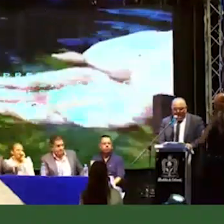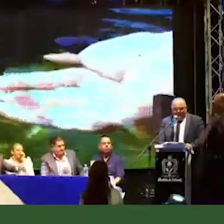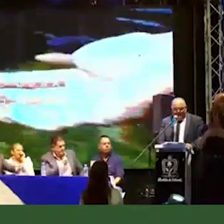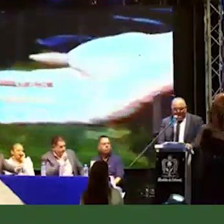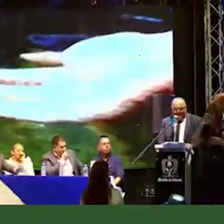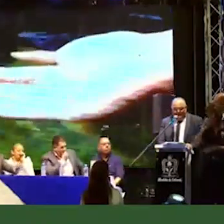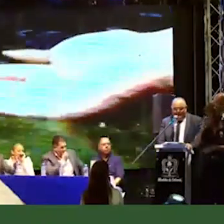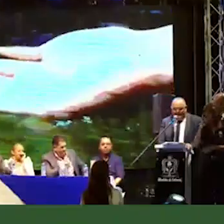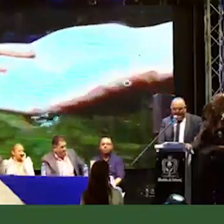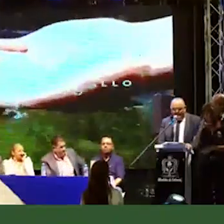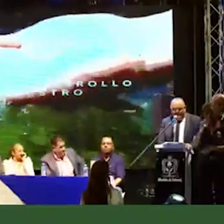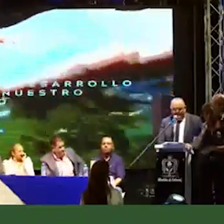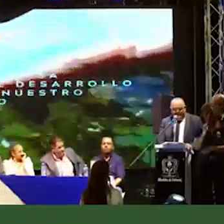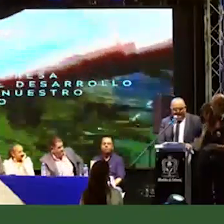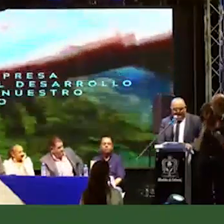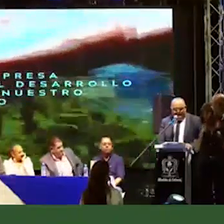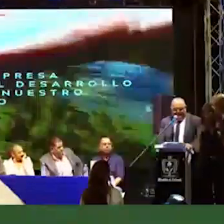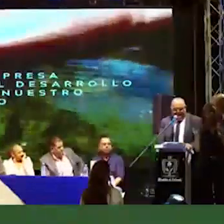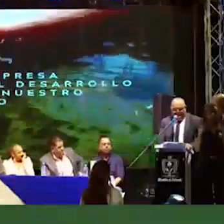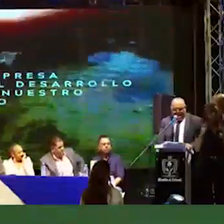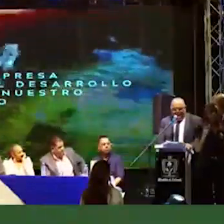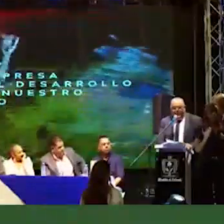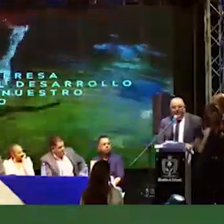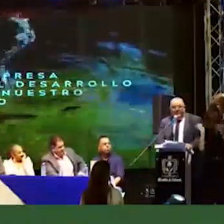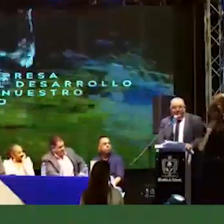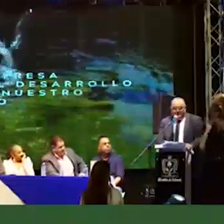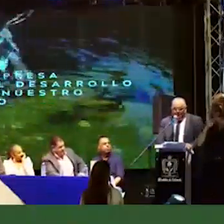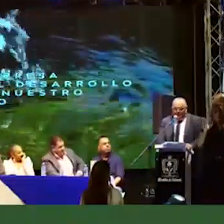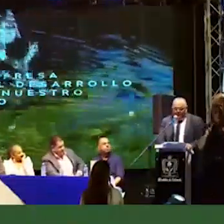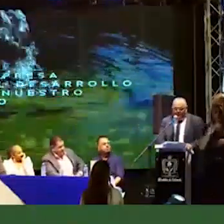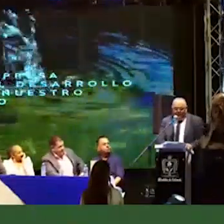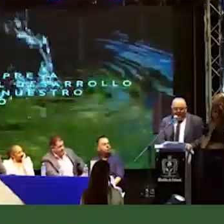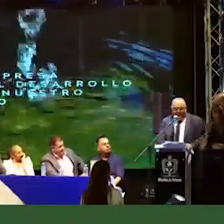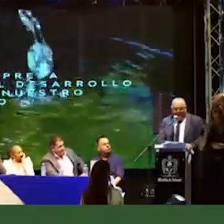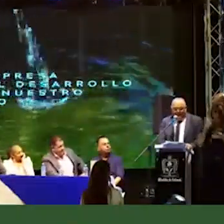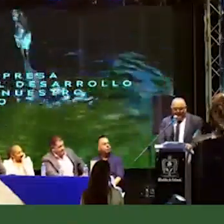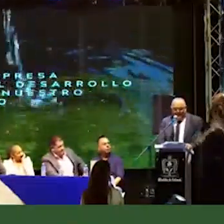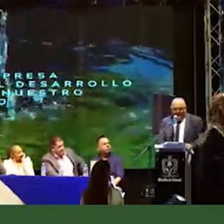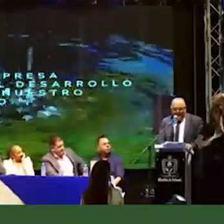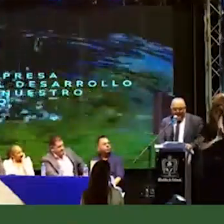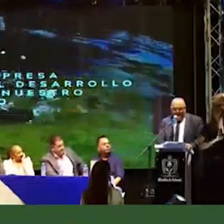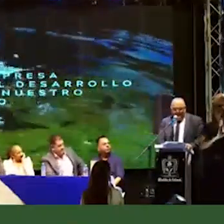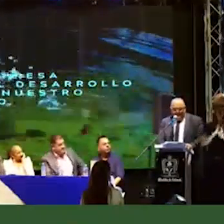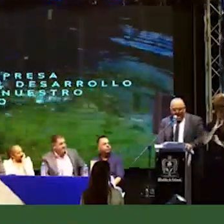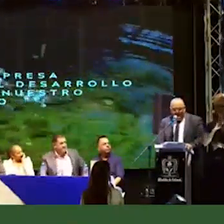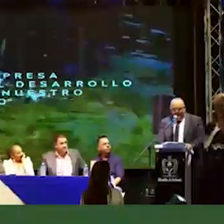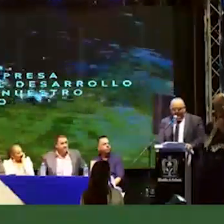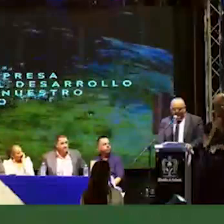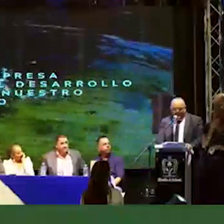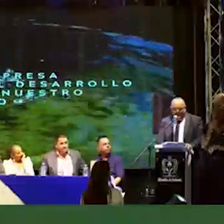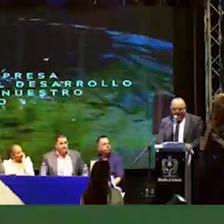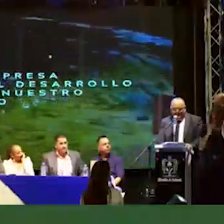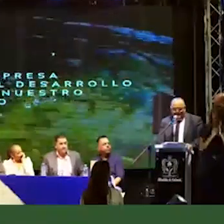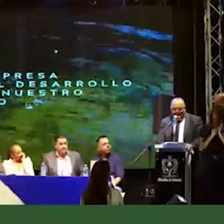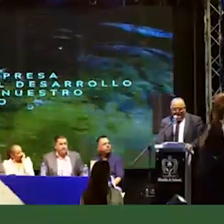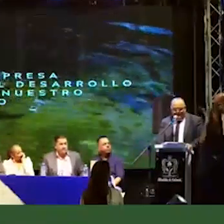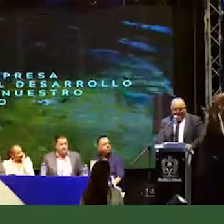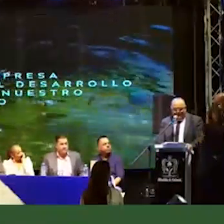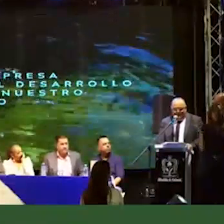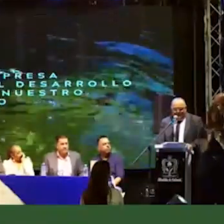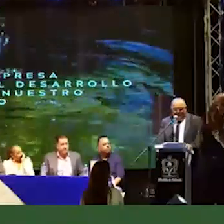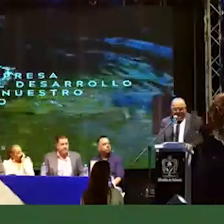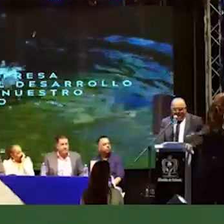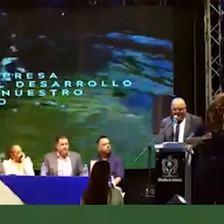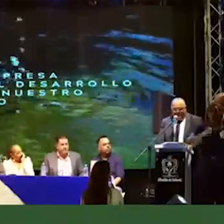mejorar los servicios que ya estábamos prestando. Un mejoramiento continuo de la Galería de los Calarqueños y un avance a